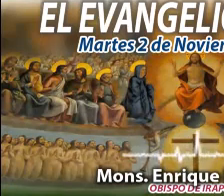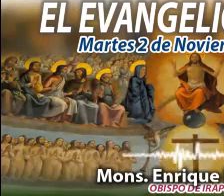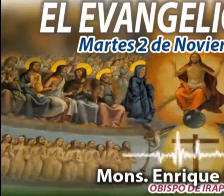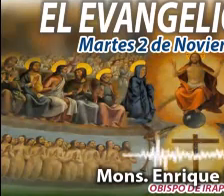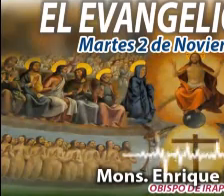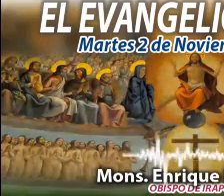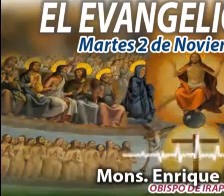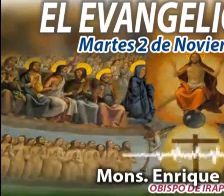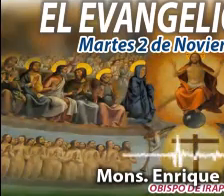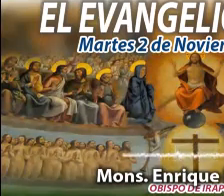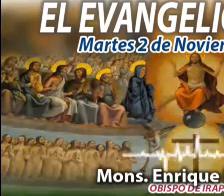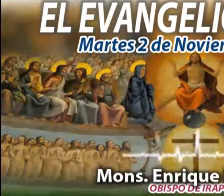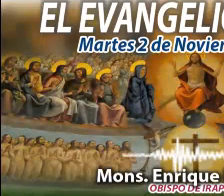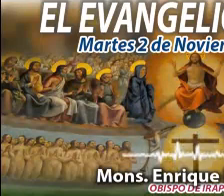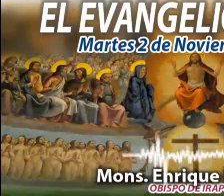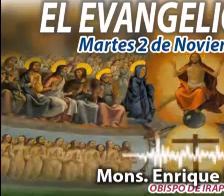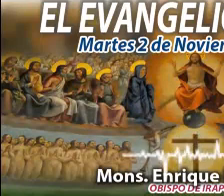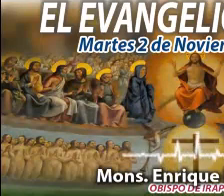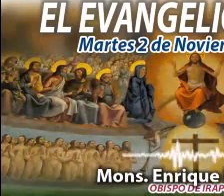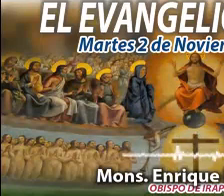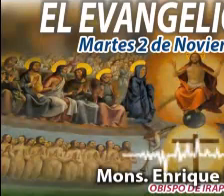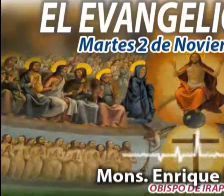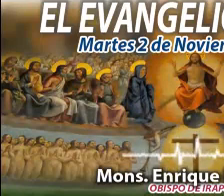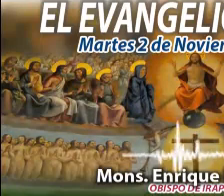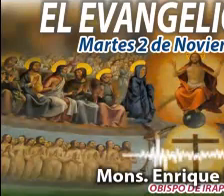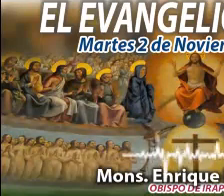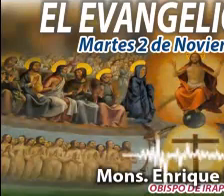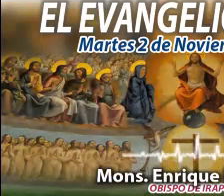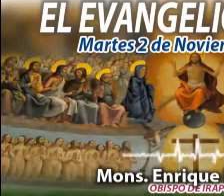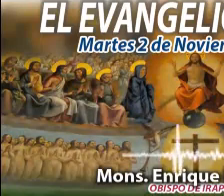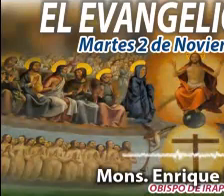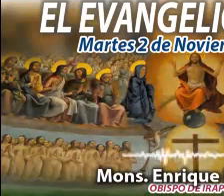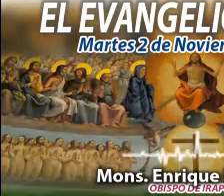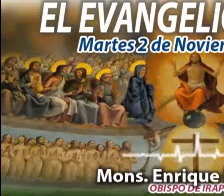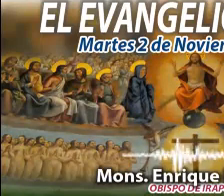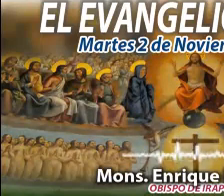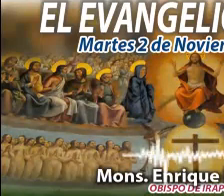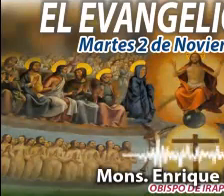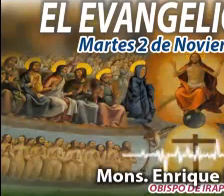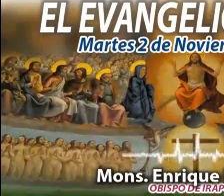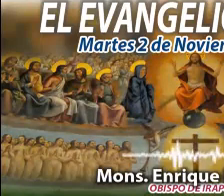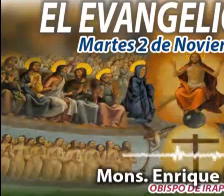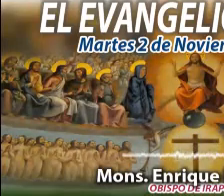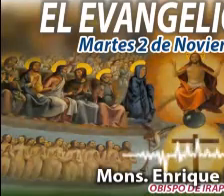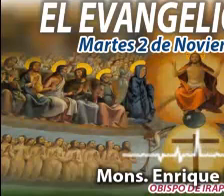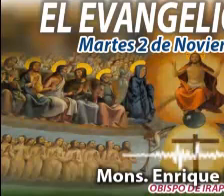Díaz, fortalezcamos nuestra fe. Seamos testigos de Jesús, vivo y resucitado.